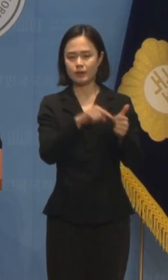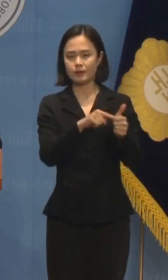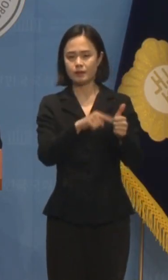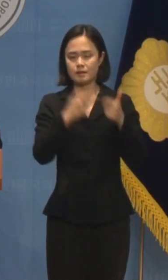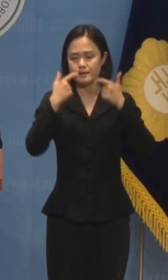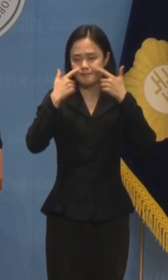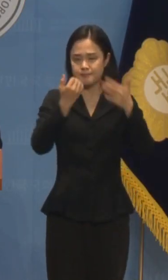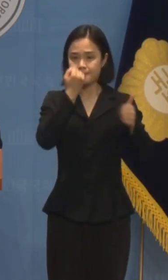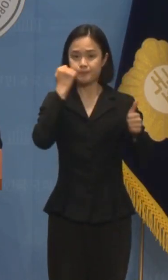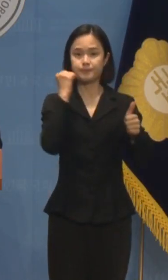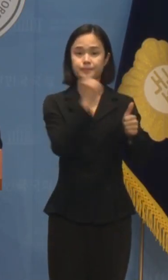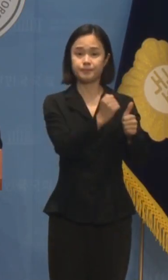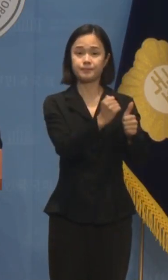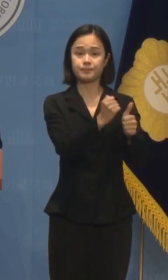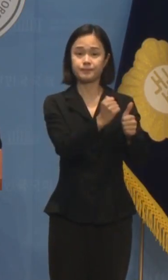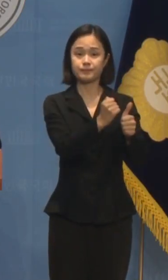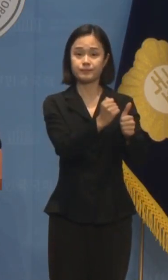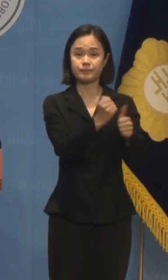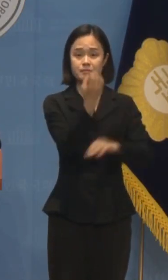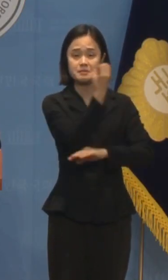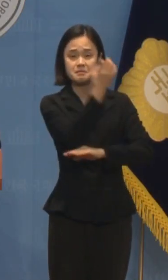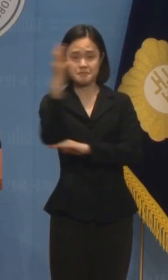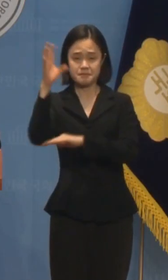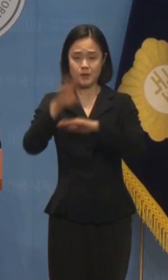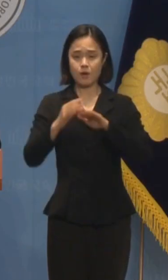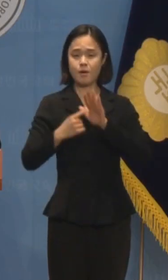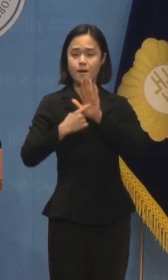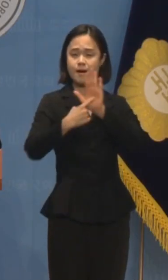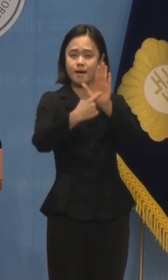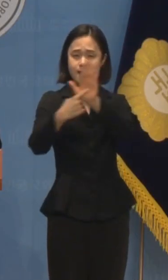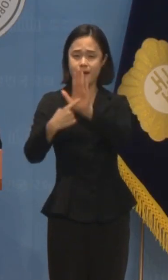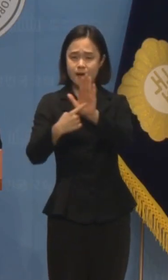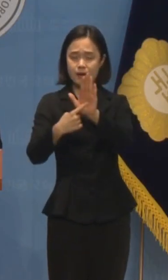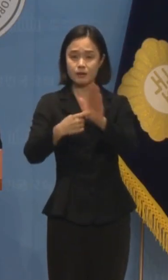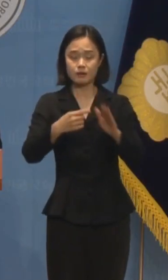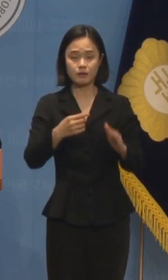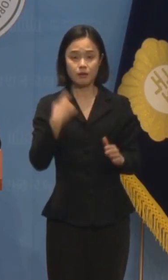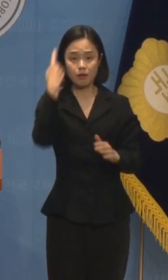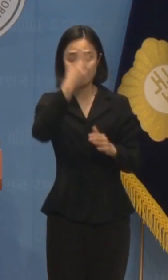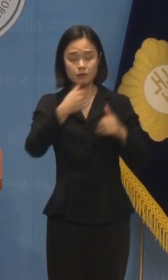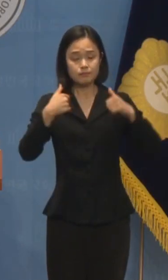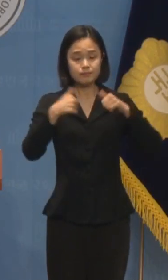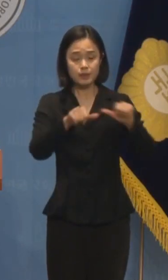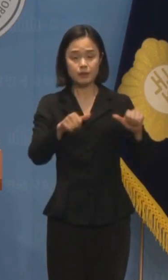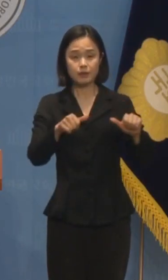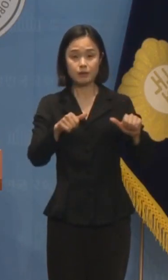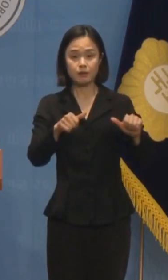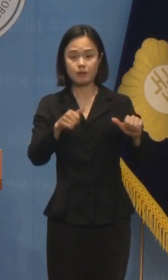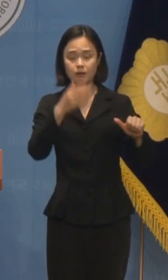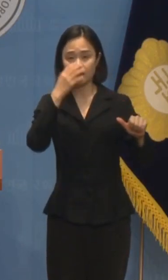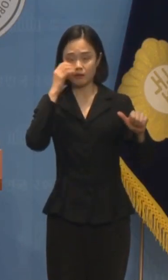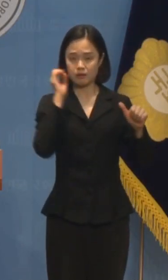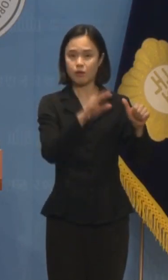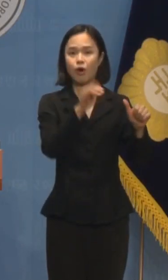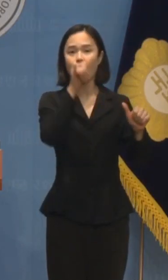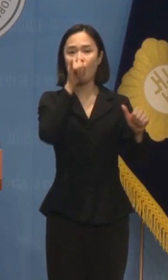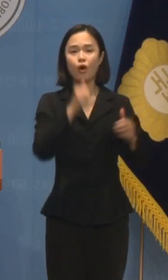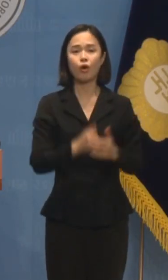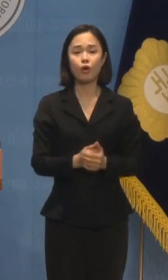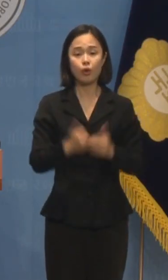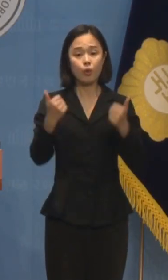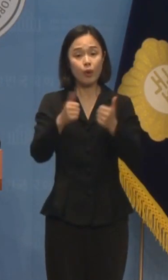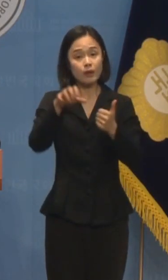망신주기용으로 허위사실을 유포하는 파렴치한 짓을 저지르고 있습니다. 회의 참석 여부도 분명치